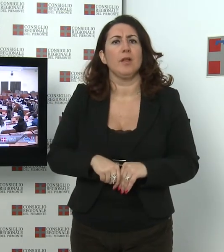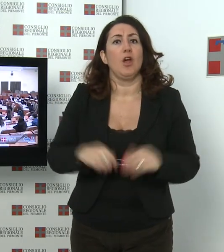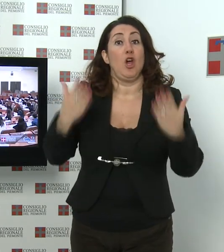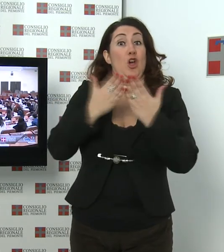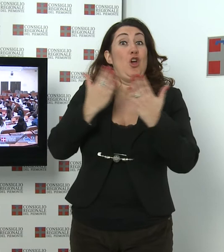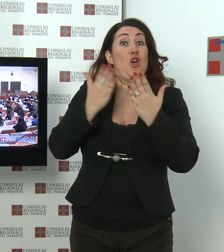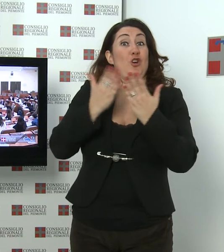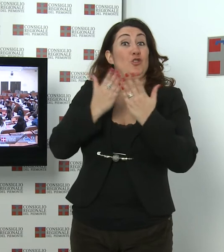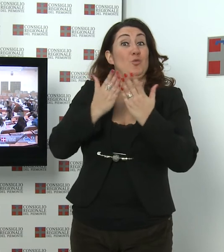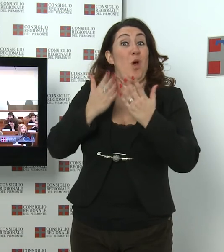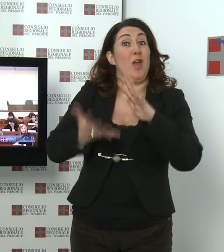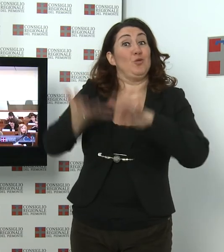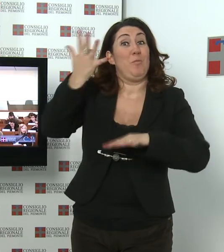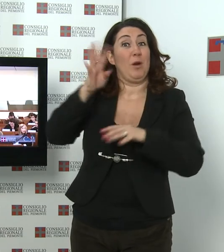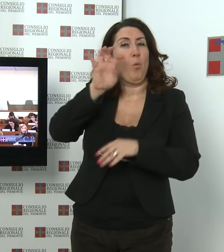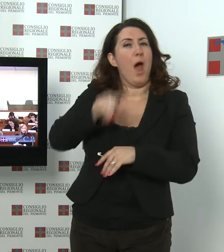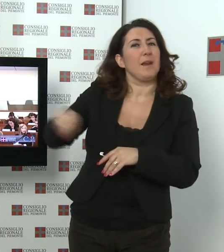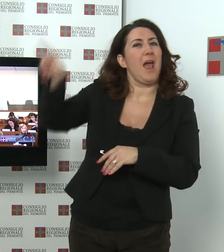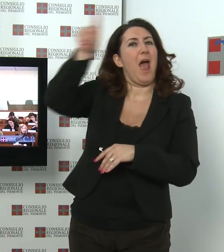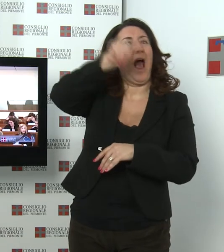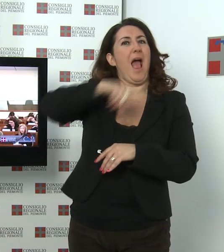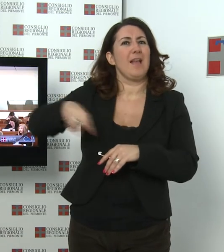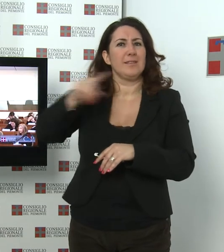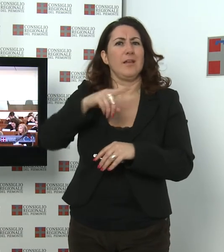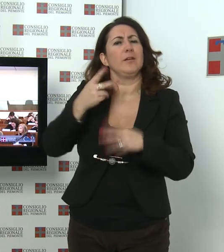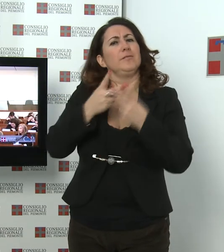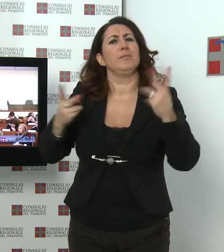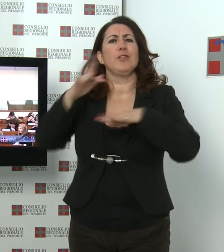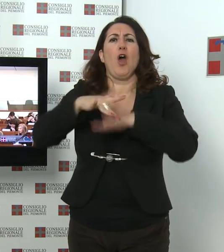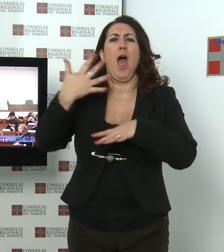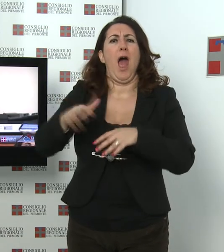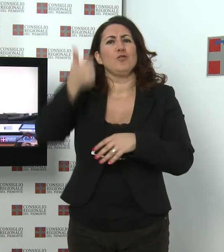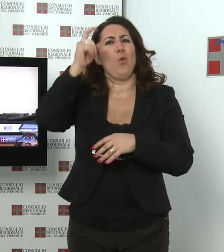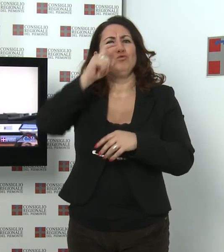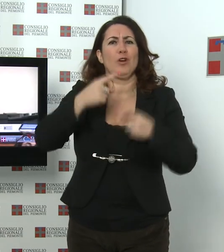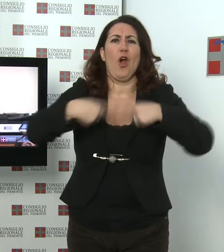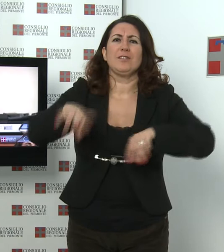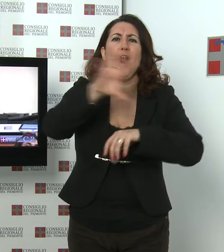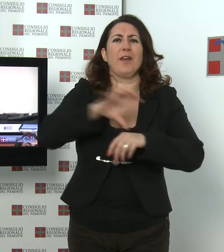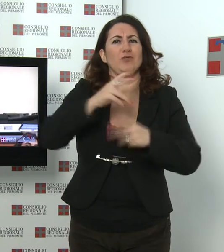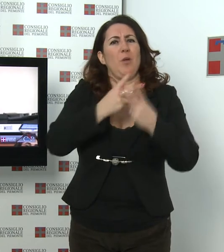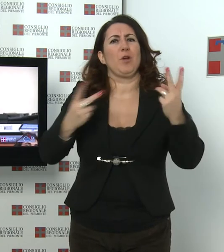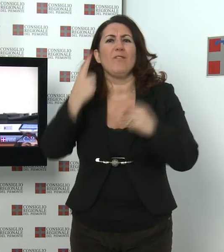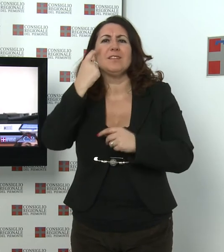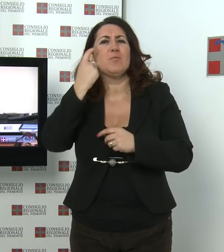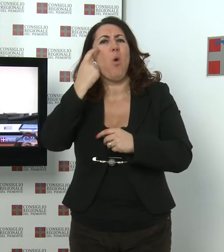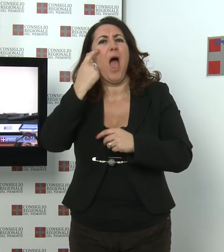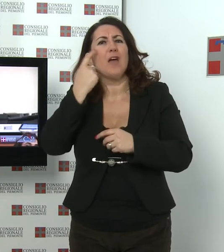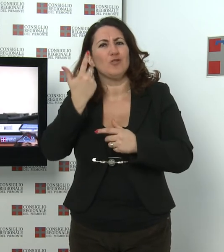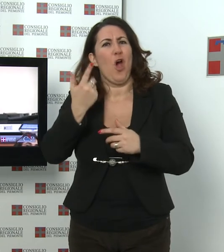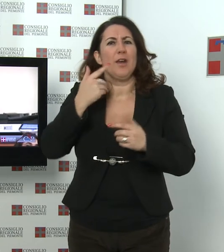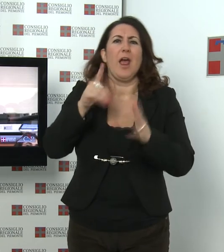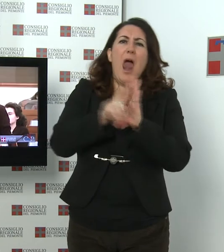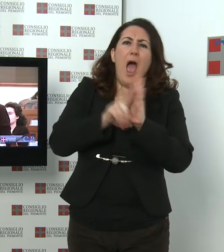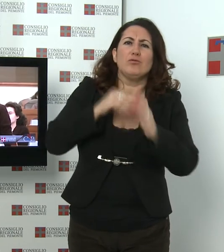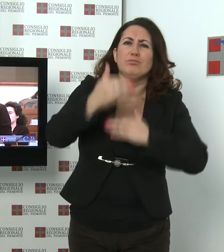scuole superiori del Piemonte per un giorno sono stati consiglieri regionali per la seduta di ragazzi in aula, che simula il processo di formazione